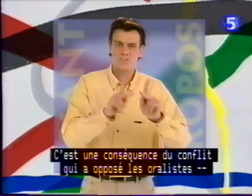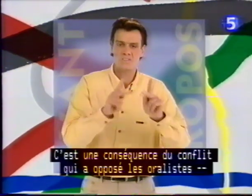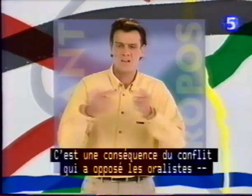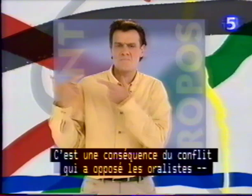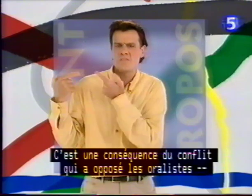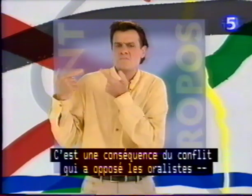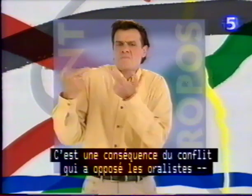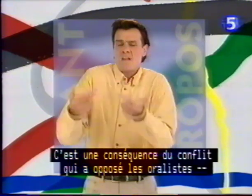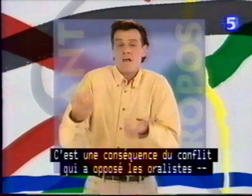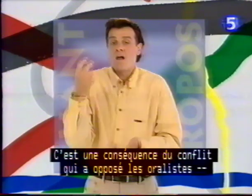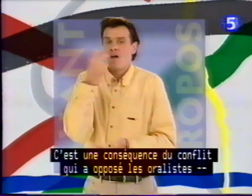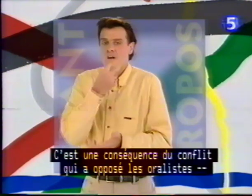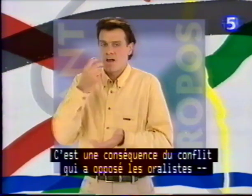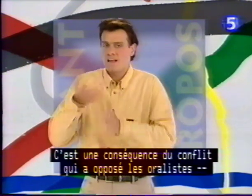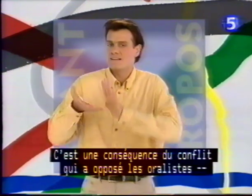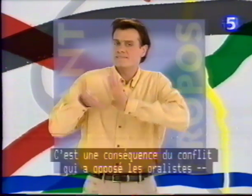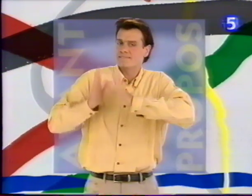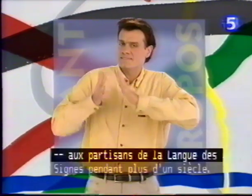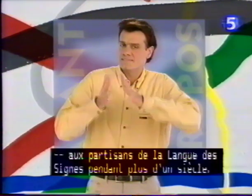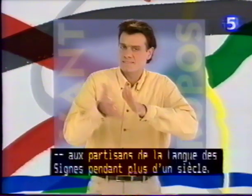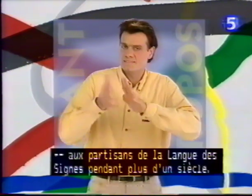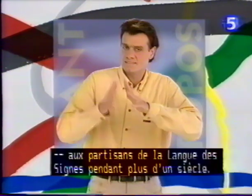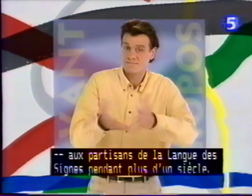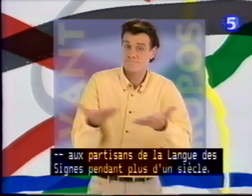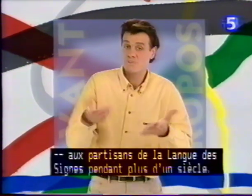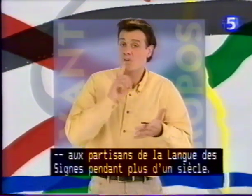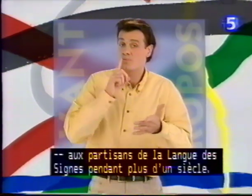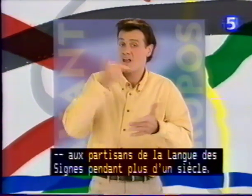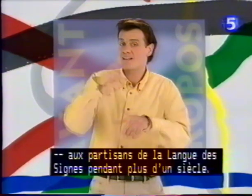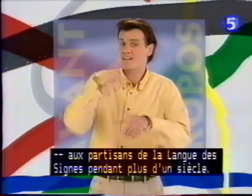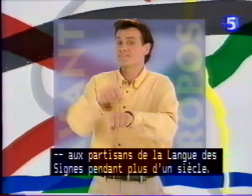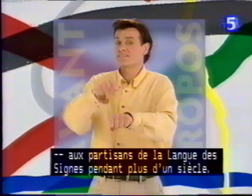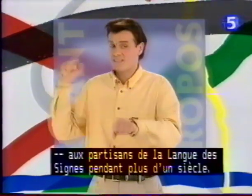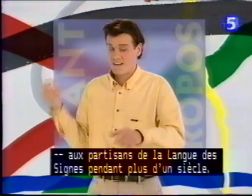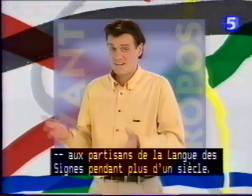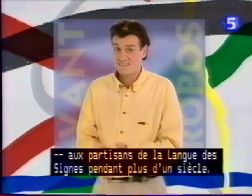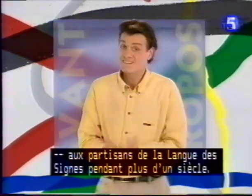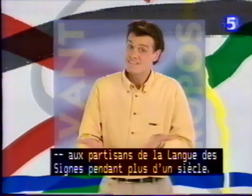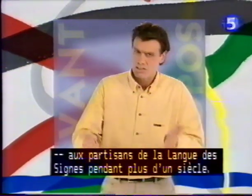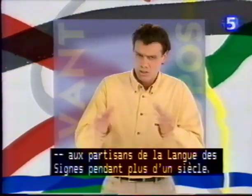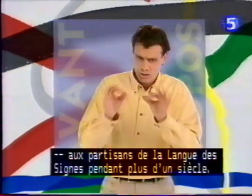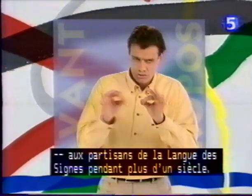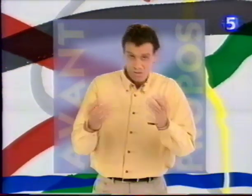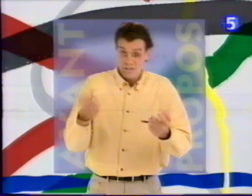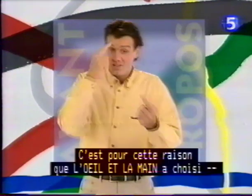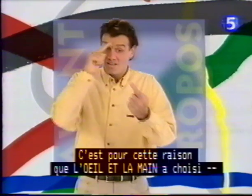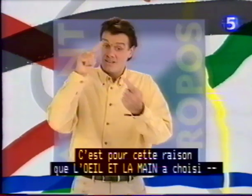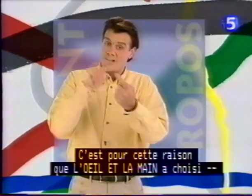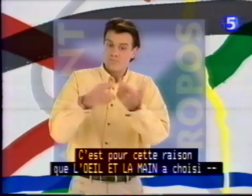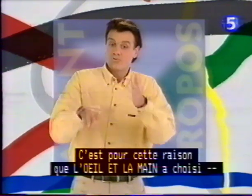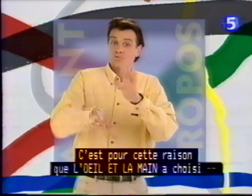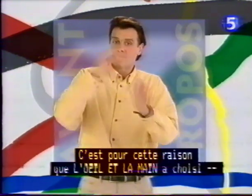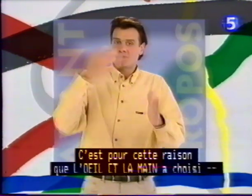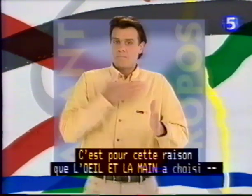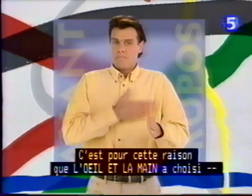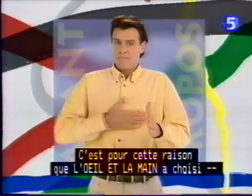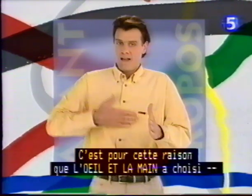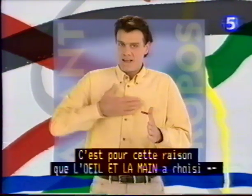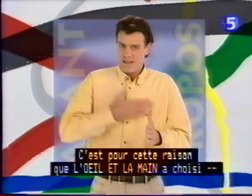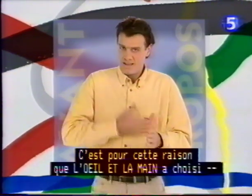du conflit qui a opposé les oralistes aux partisans de la langue des signes pendant plus d'un siècle. C'est pour cette raison que l'œil et la main